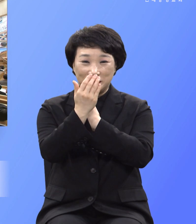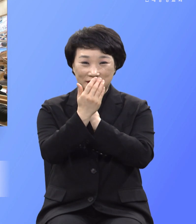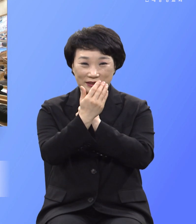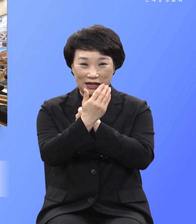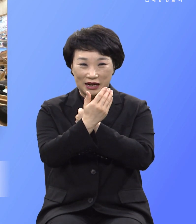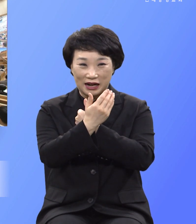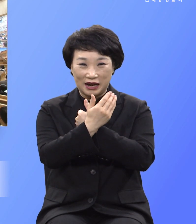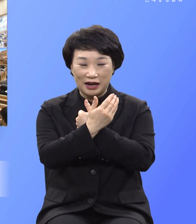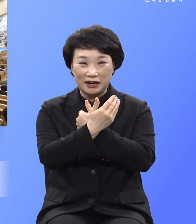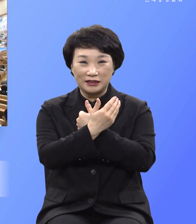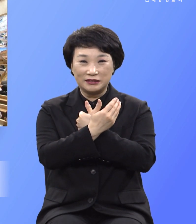times